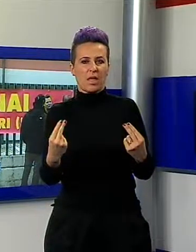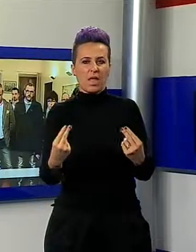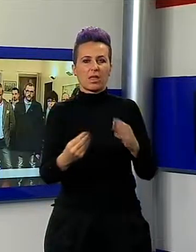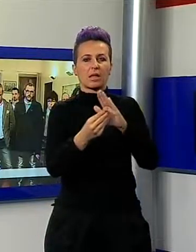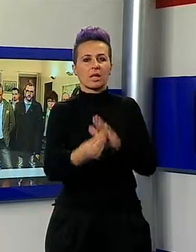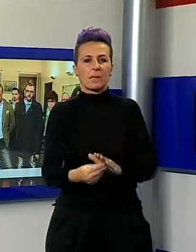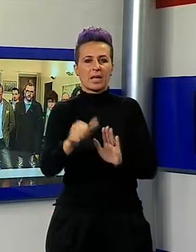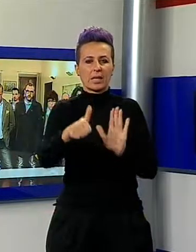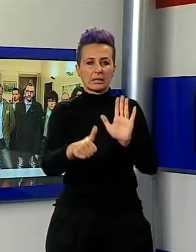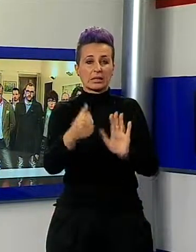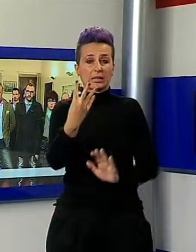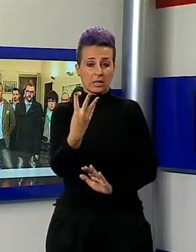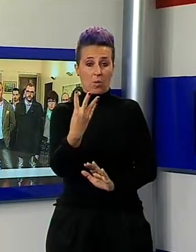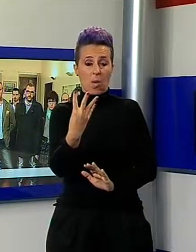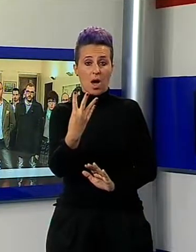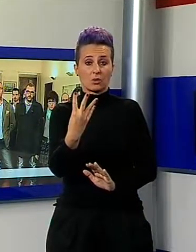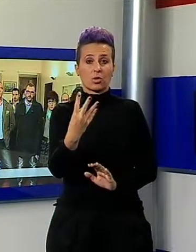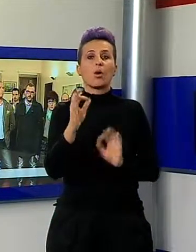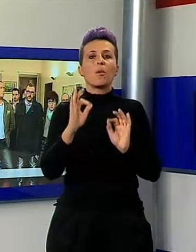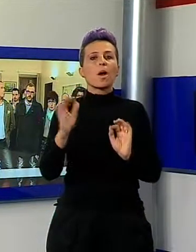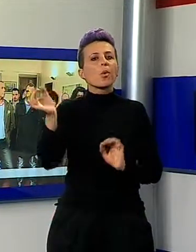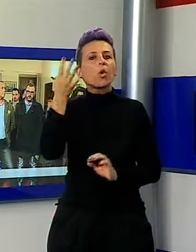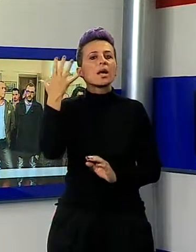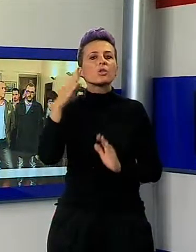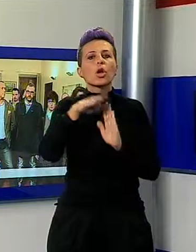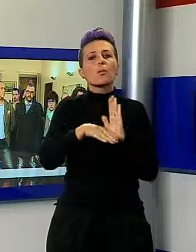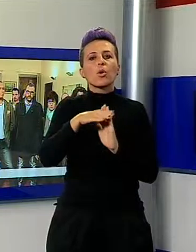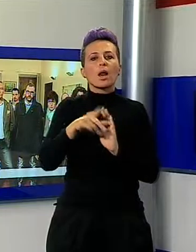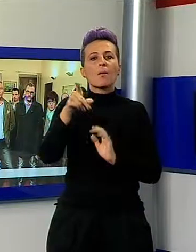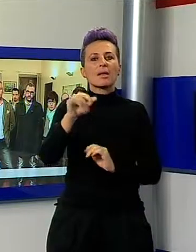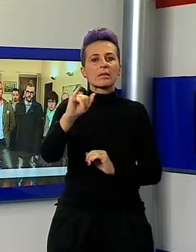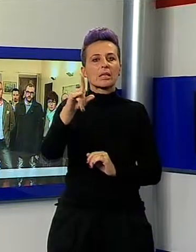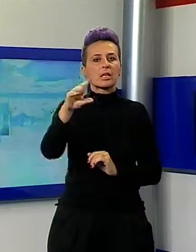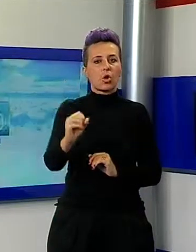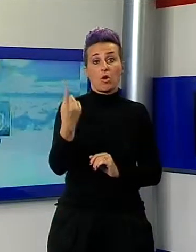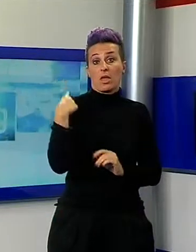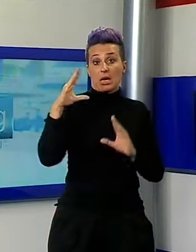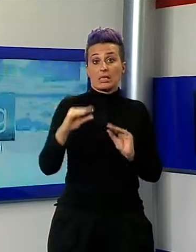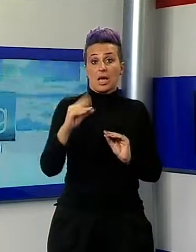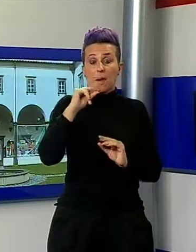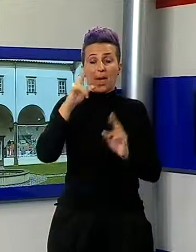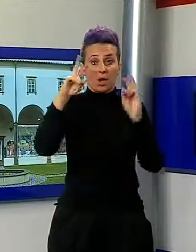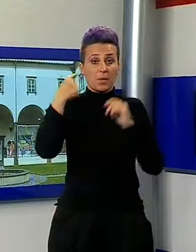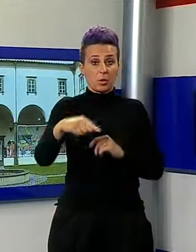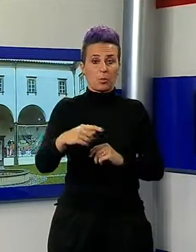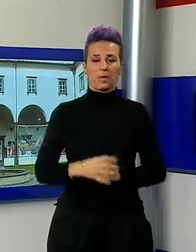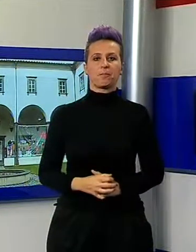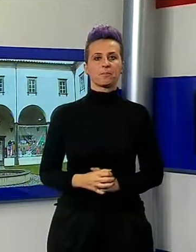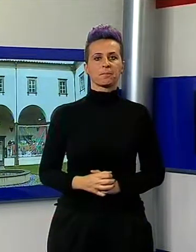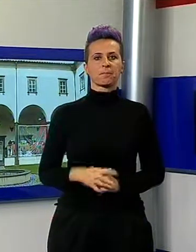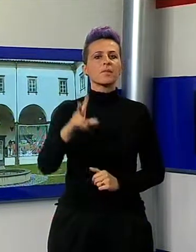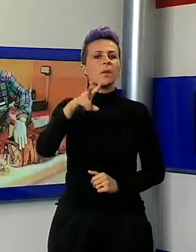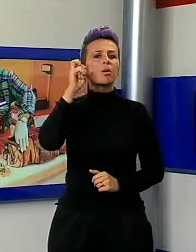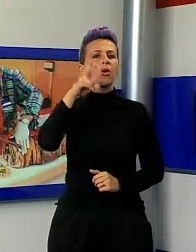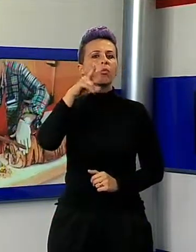rischio, questa la volontà emersa nel corso della trasmissione Dido ieri sera. Profumi e sapori targati